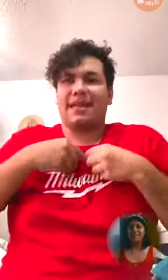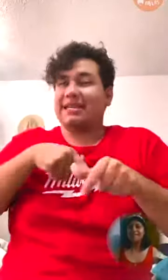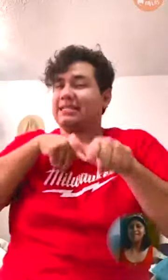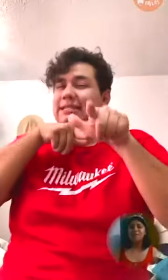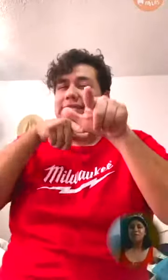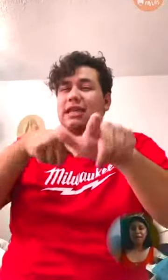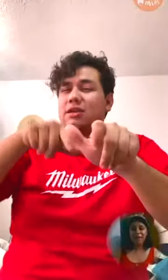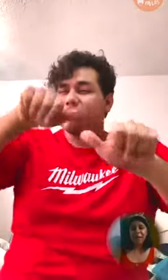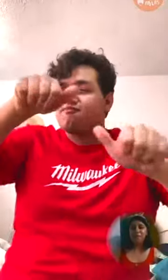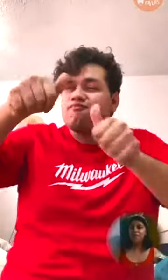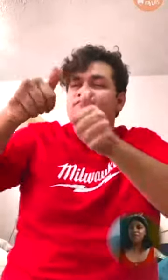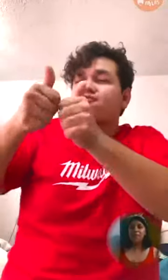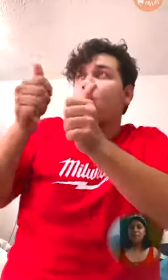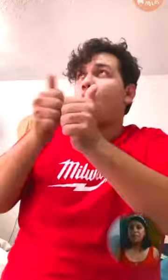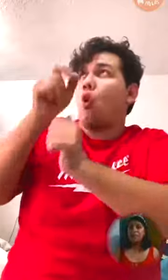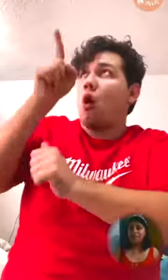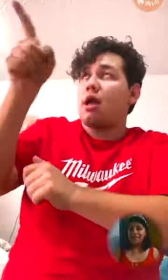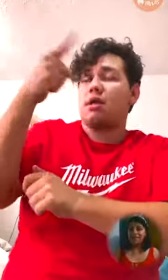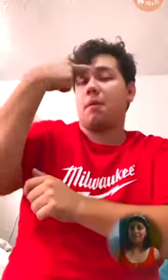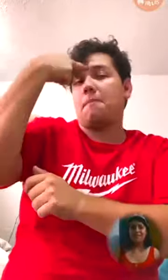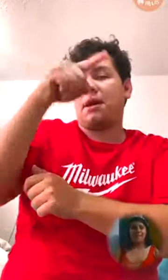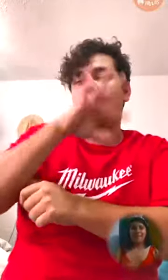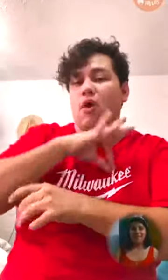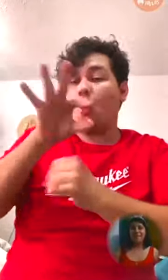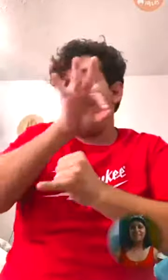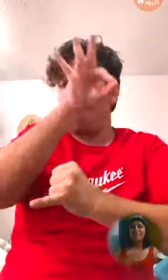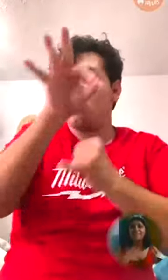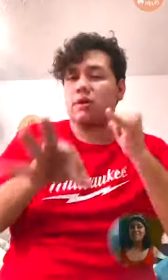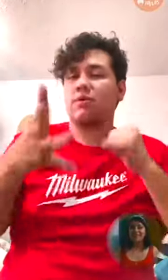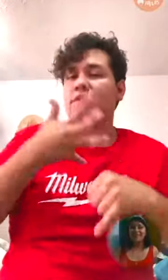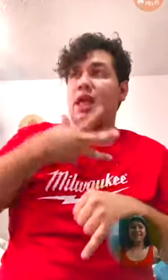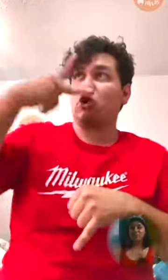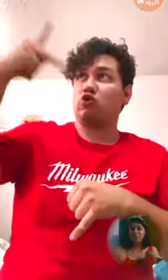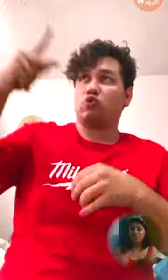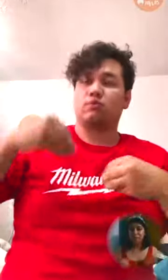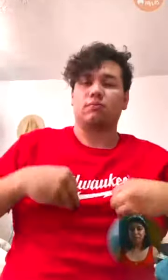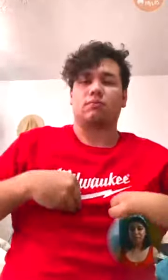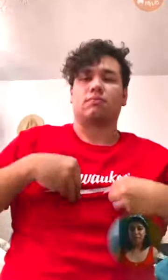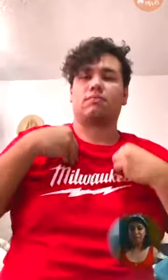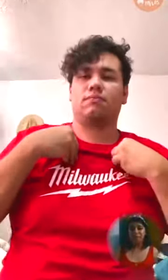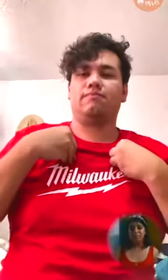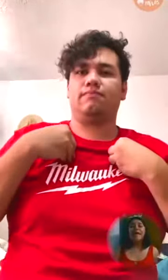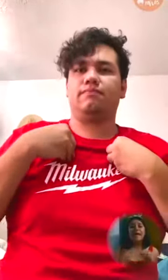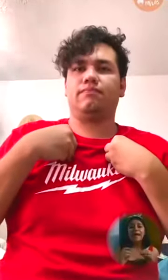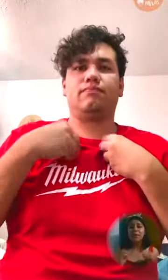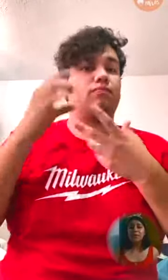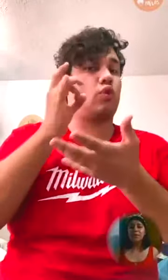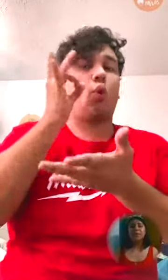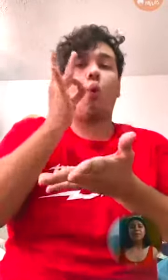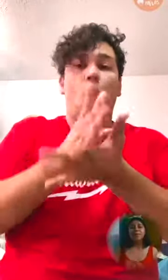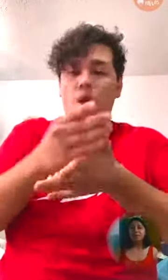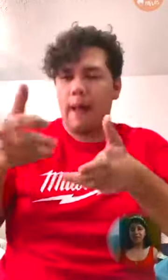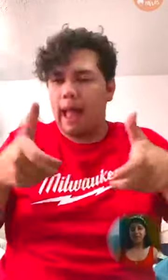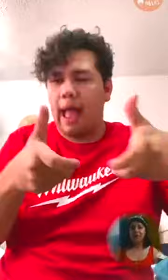avanzar con él, para poder obtener al final de ella la vida que él nos prometió. El único camino para